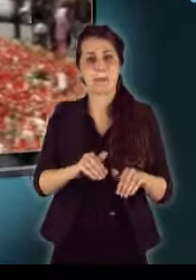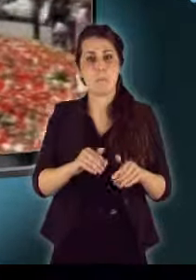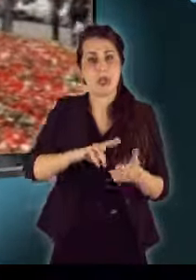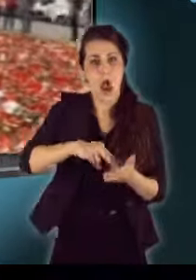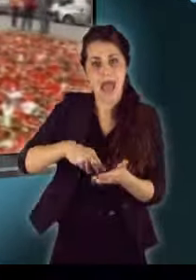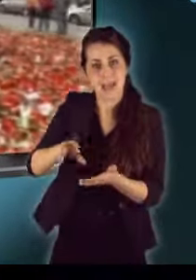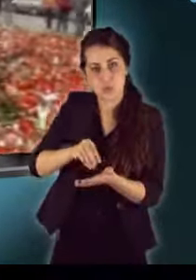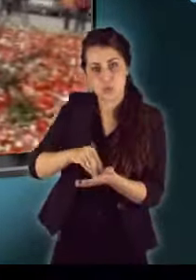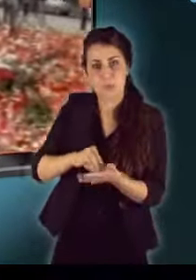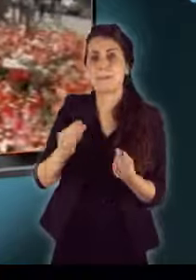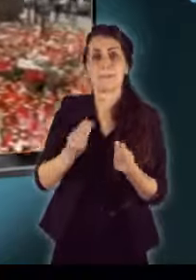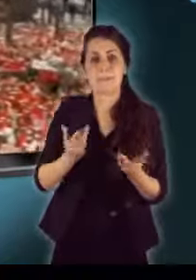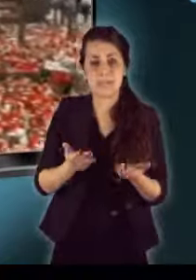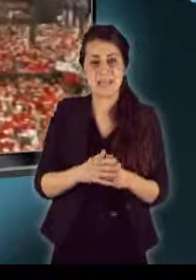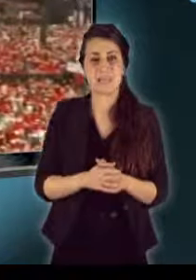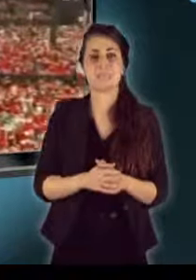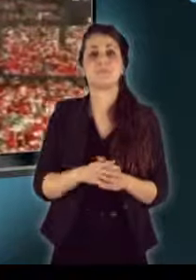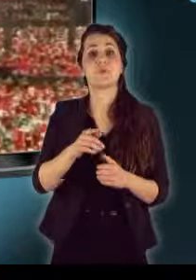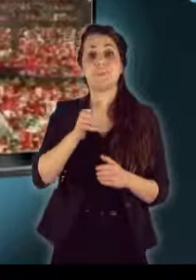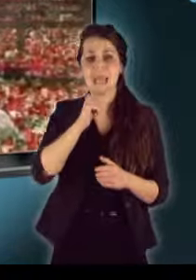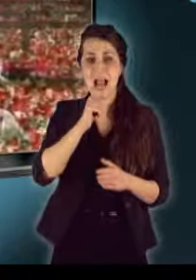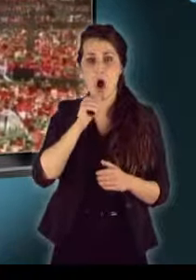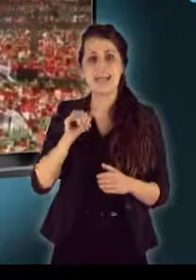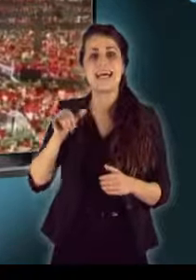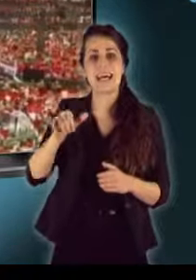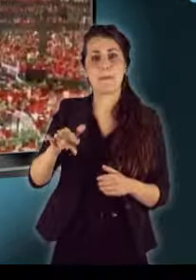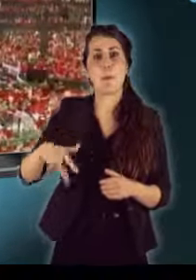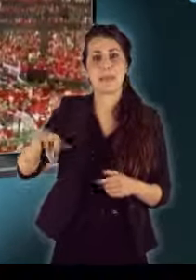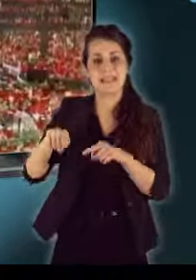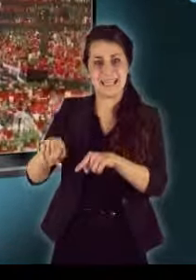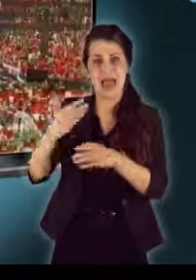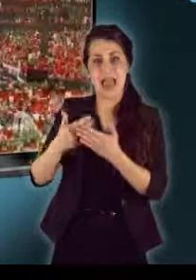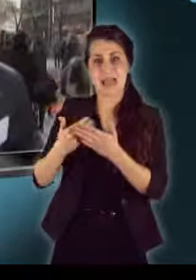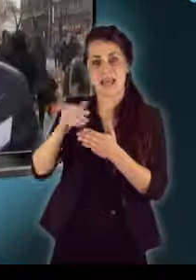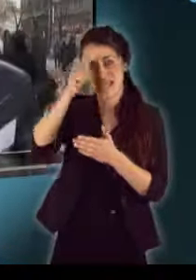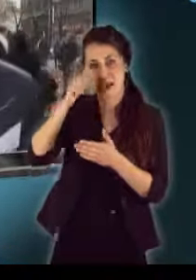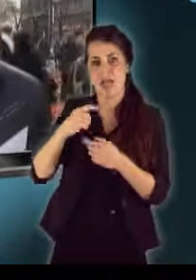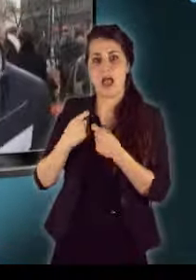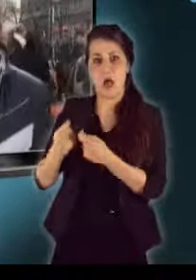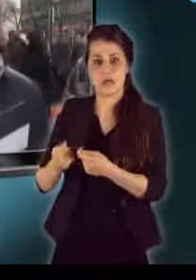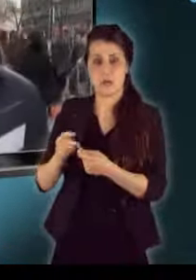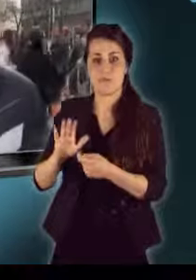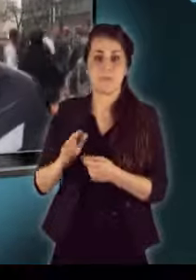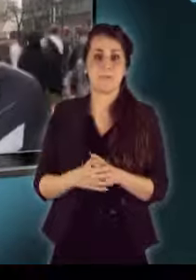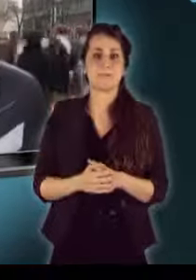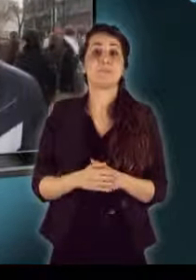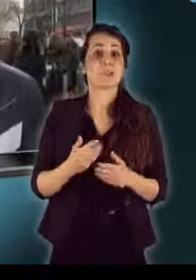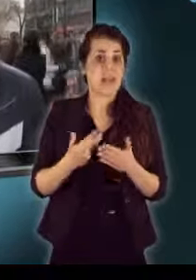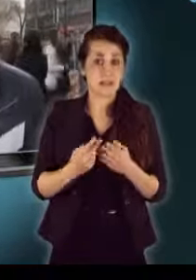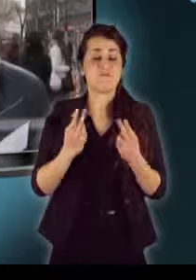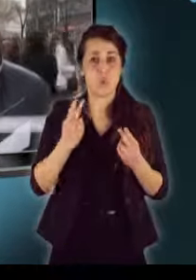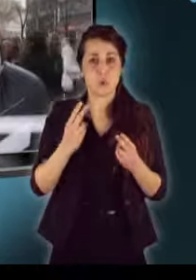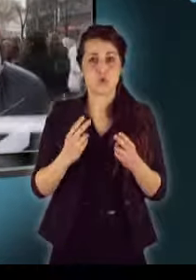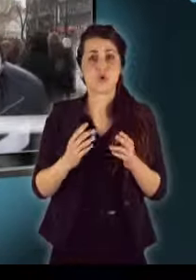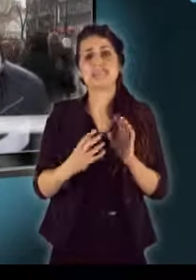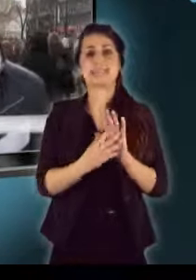aláírás gyűjtöttek össze annak érdekében, hogy a Prágai repülőteret róla nevezzék el. Szimbolikus jelentősége van annak,